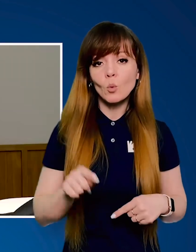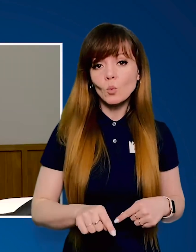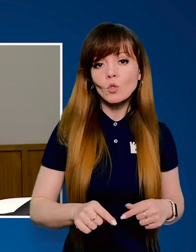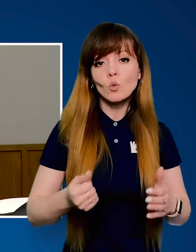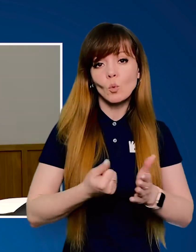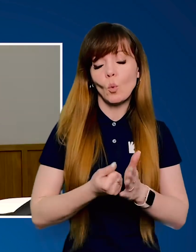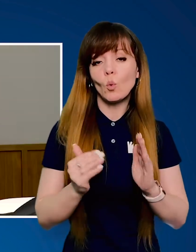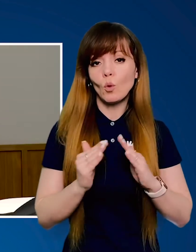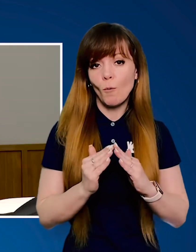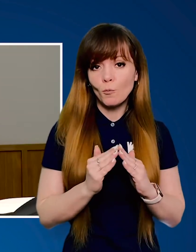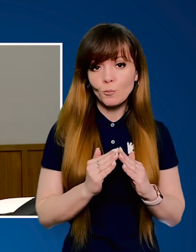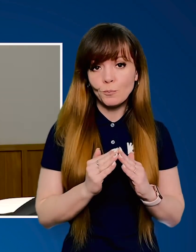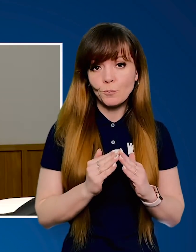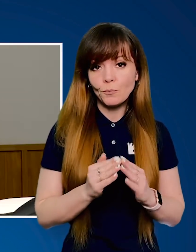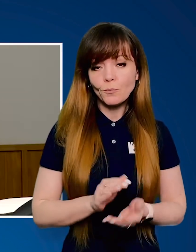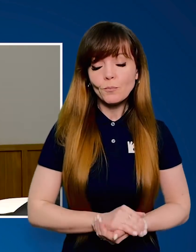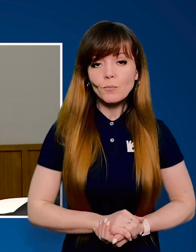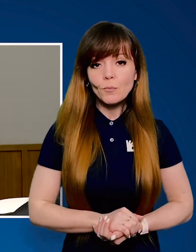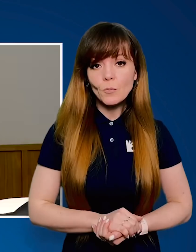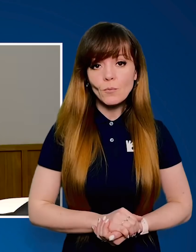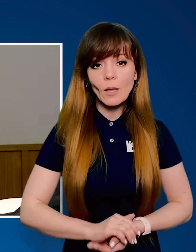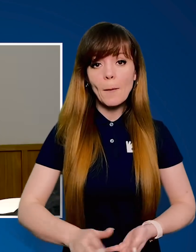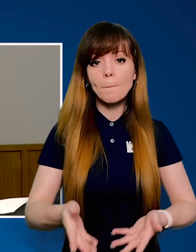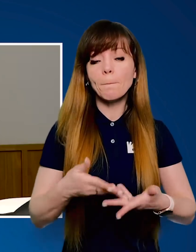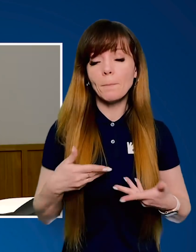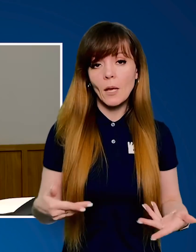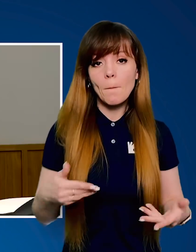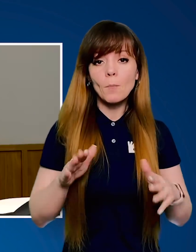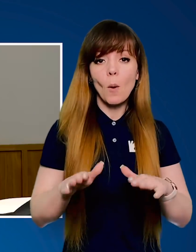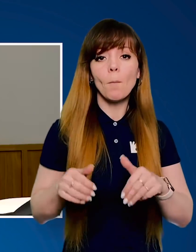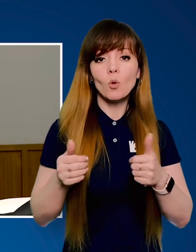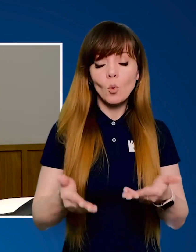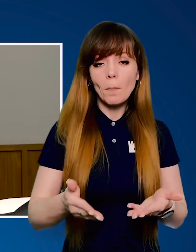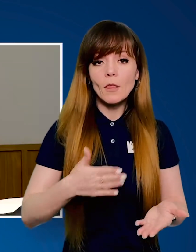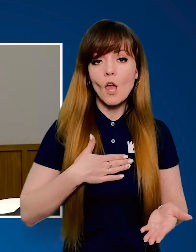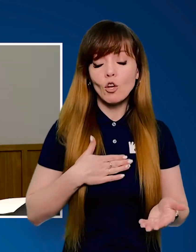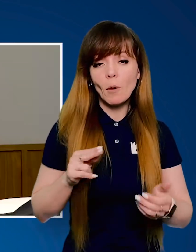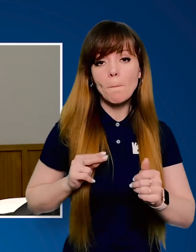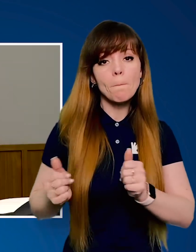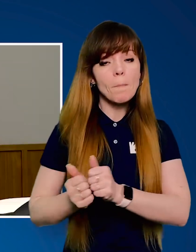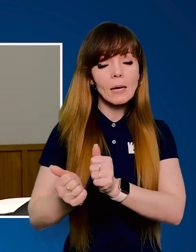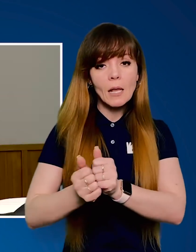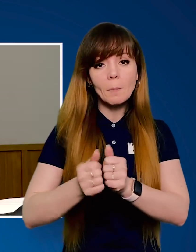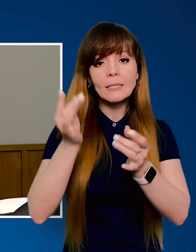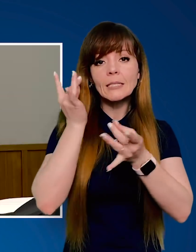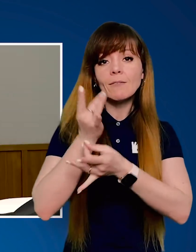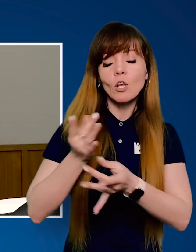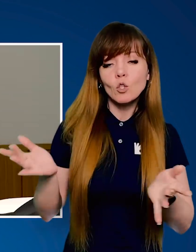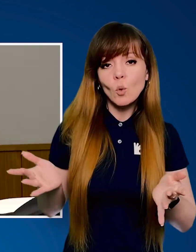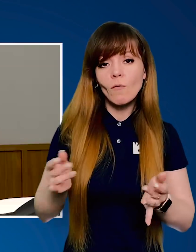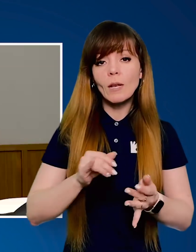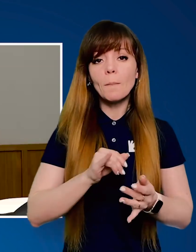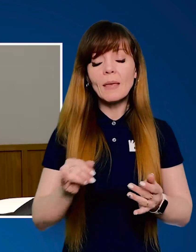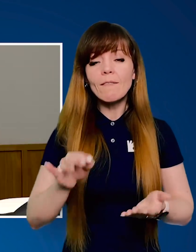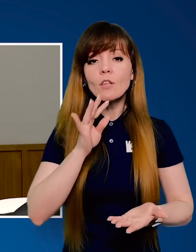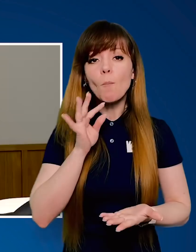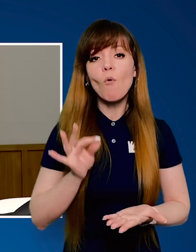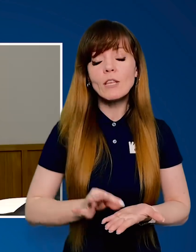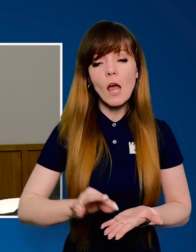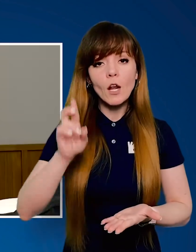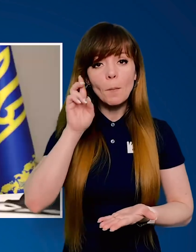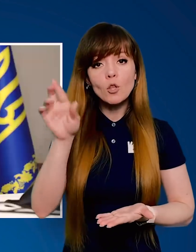повернутися додому. Ми пропонуємо нашим партнерам, цивілізованим і